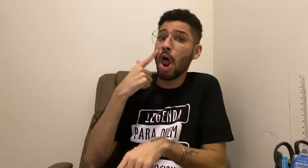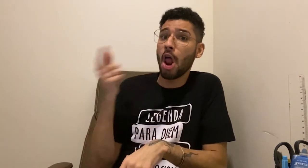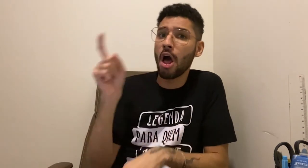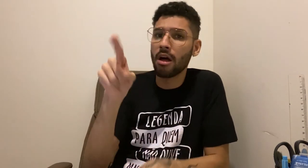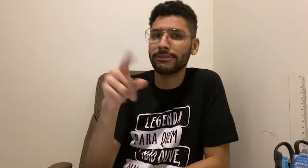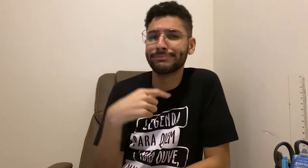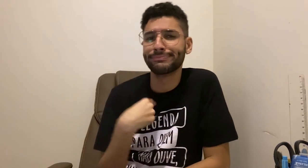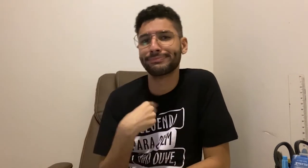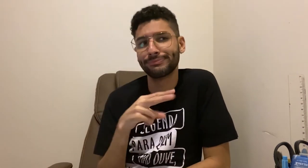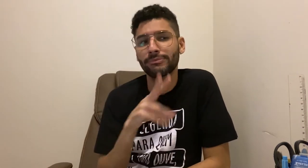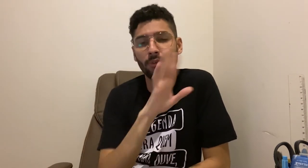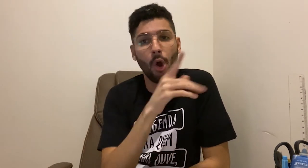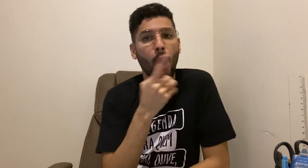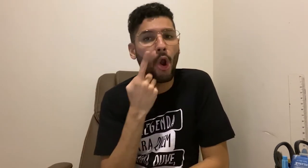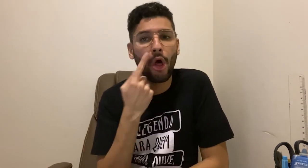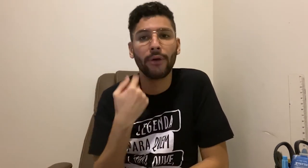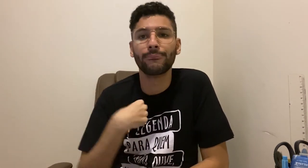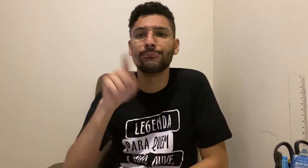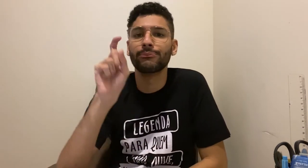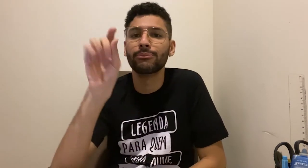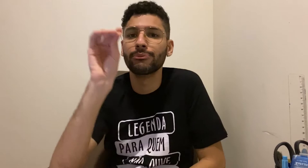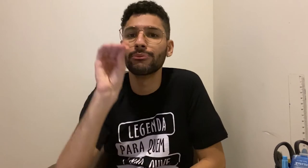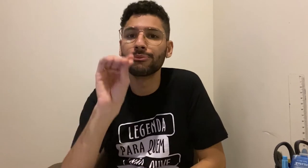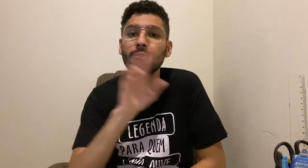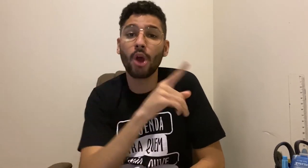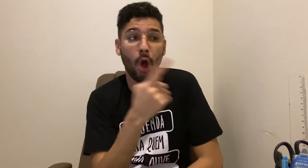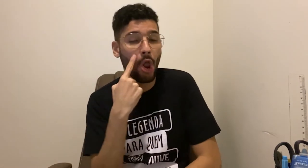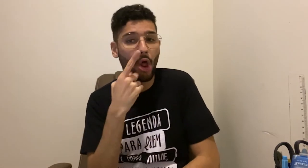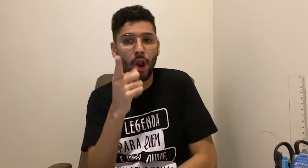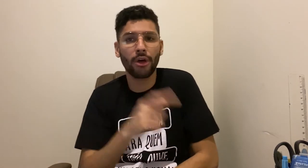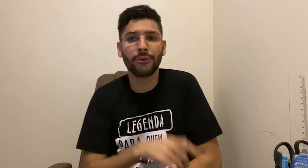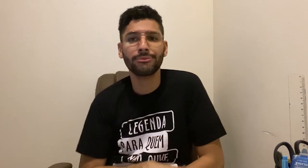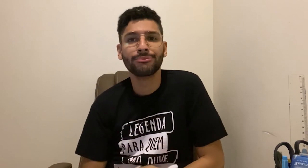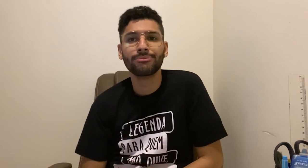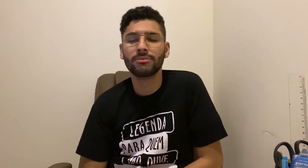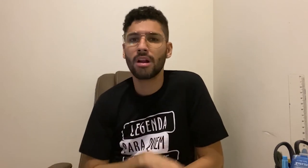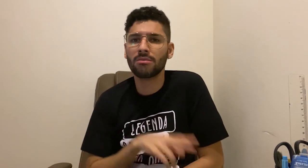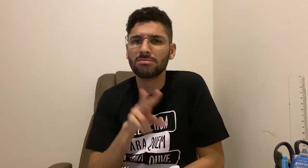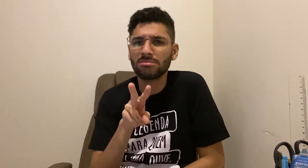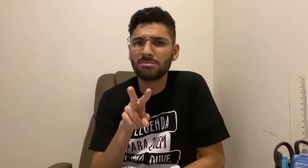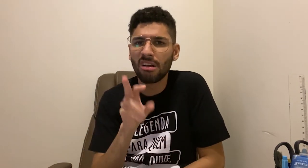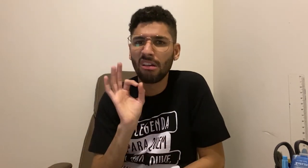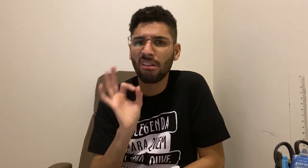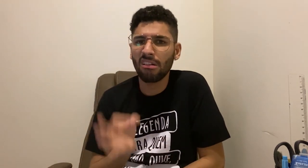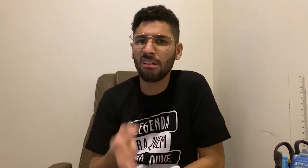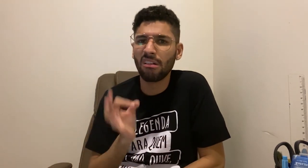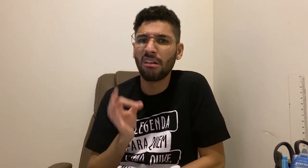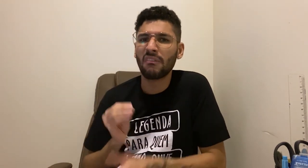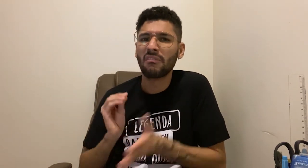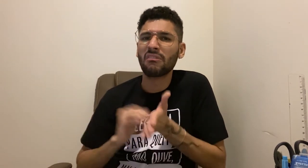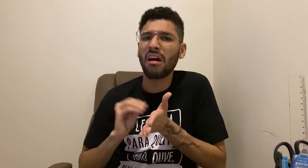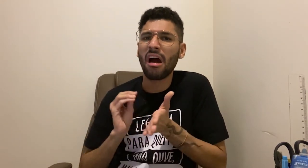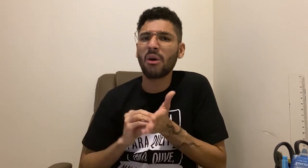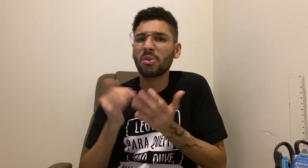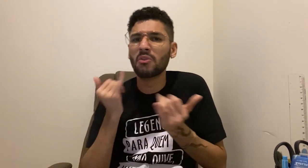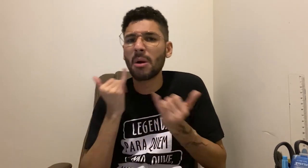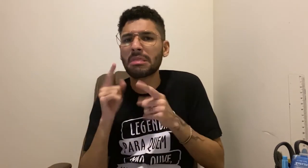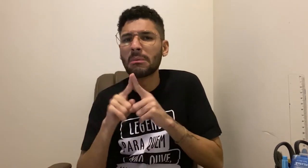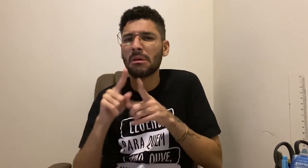automática. Então, eu mostro para eles como a legenda automática aparece e, ao prestarem atenção, percebem que realmente ela não